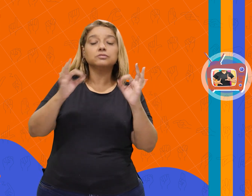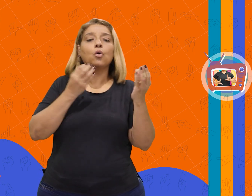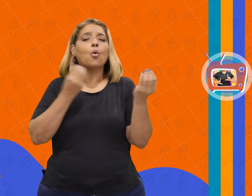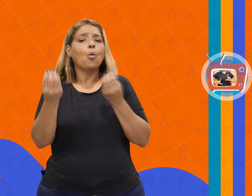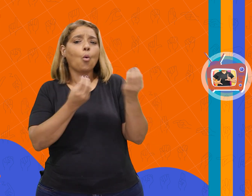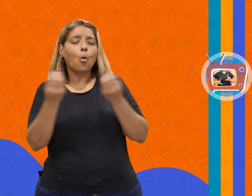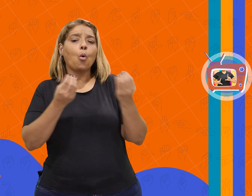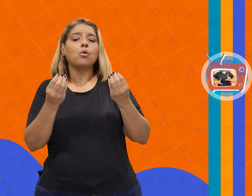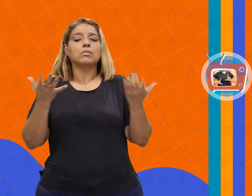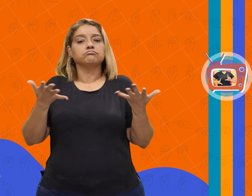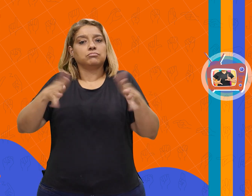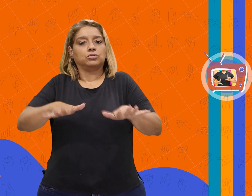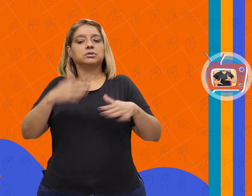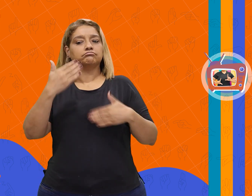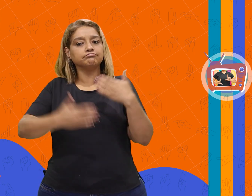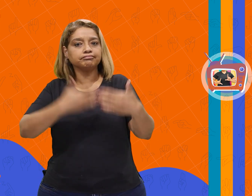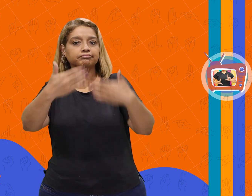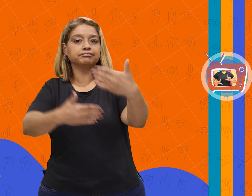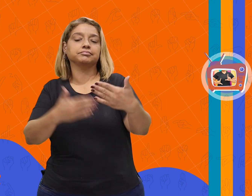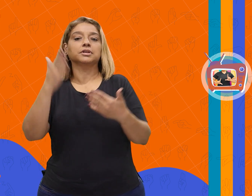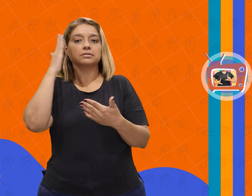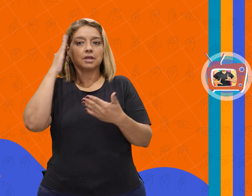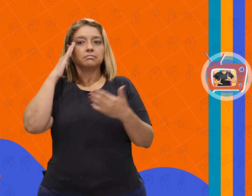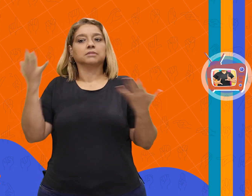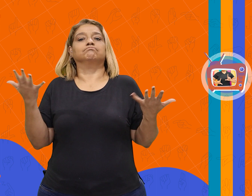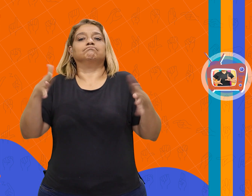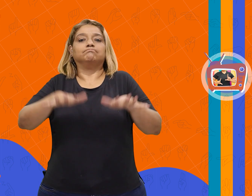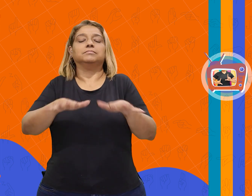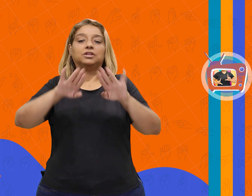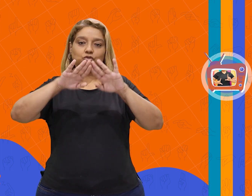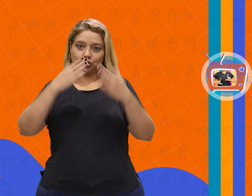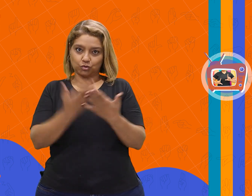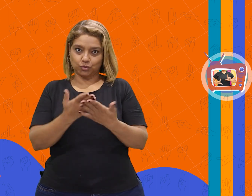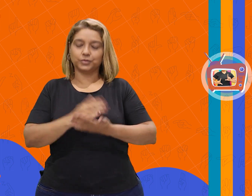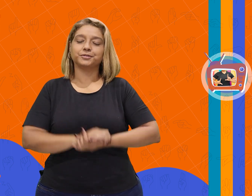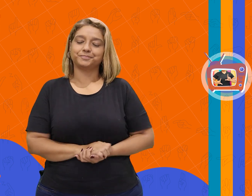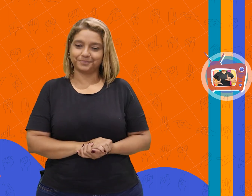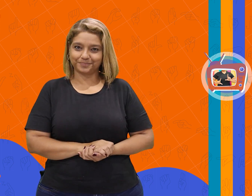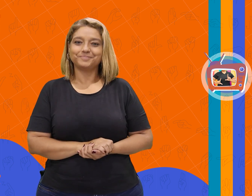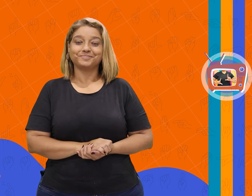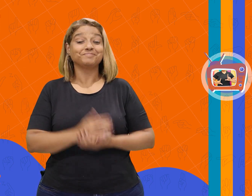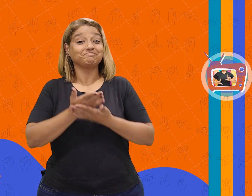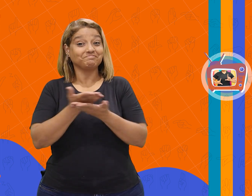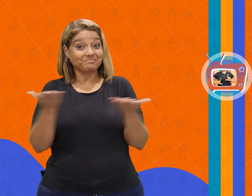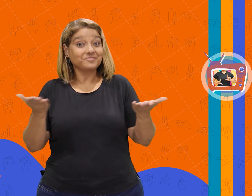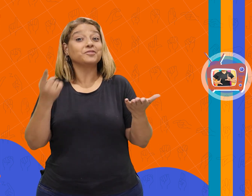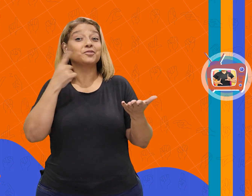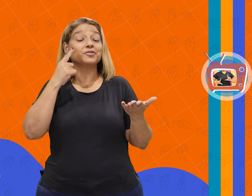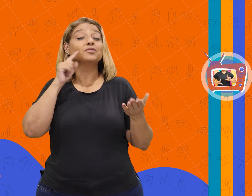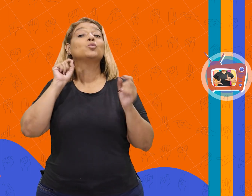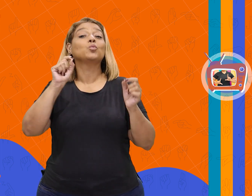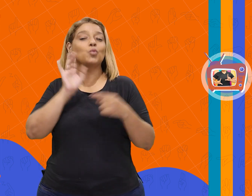de inclusão para a integração na comunidade escolar. Olha só o que iremos trazer para vocês.